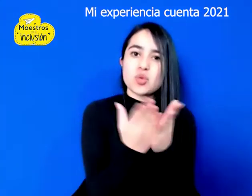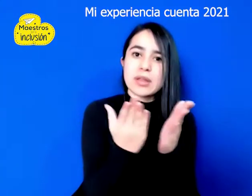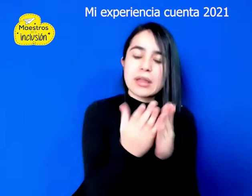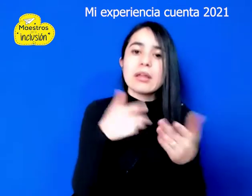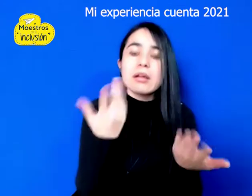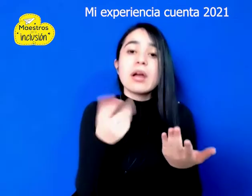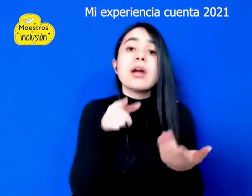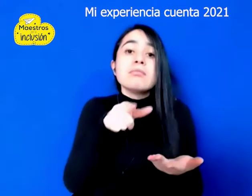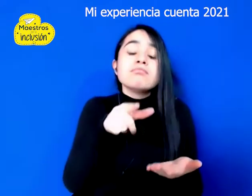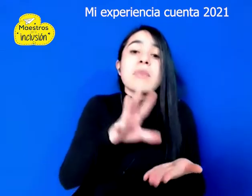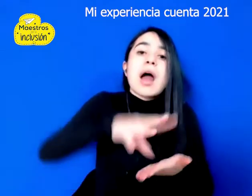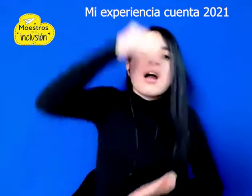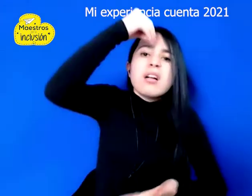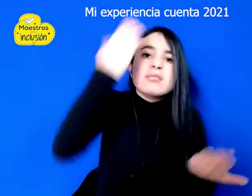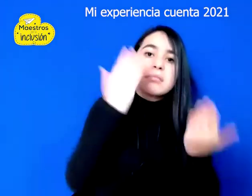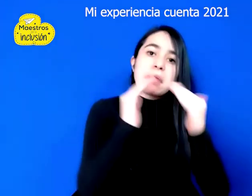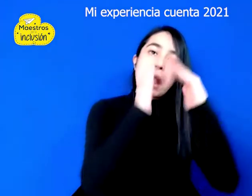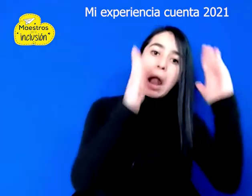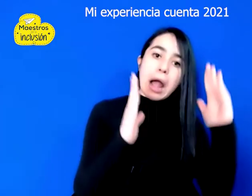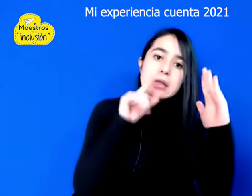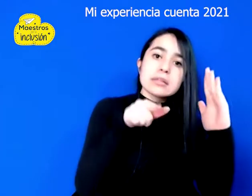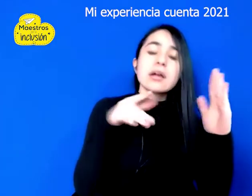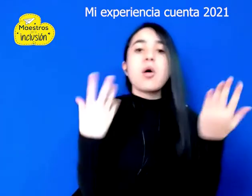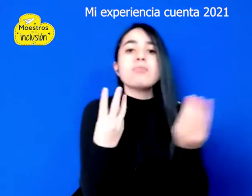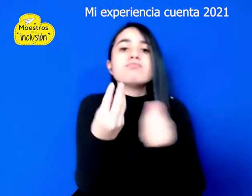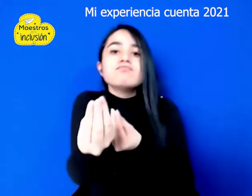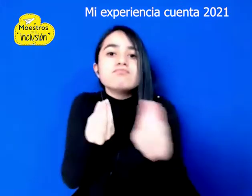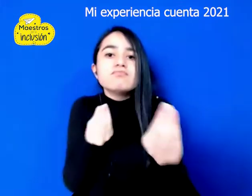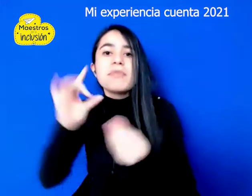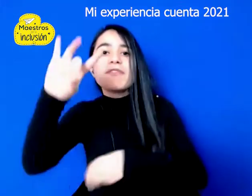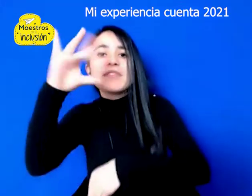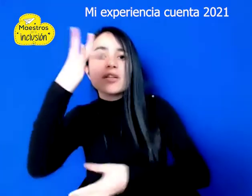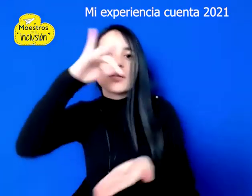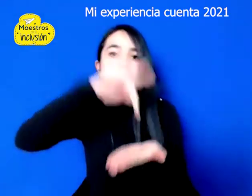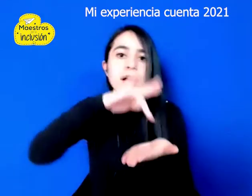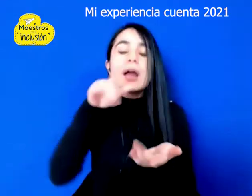aprendizaje desde casa, la alternancia y el retorno a la escuela.